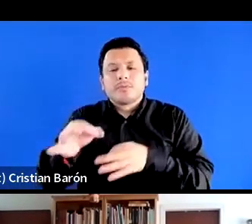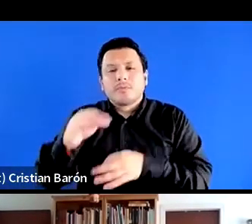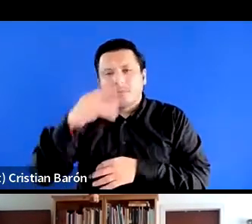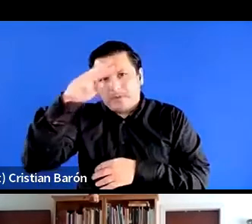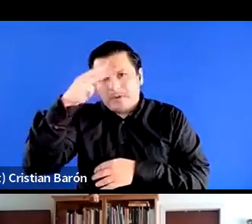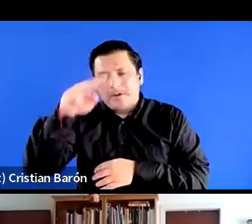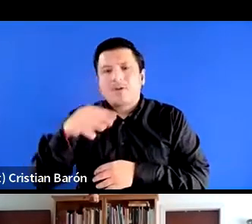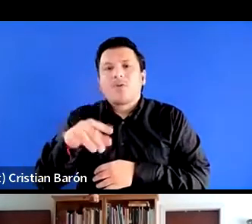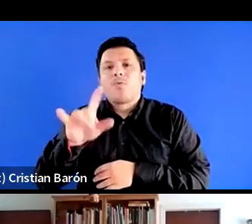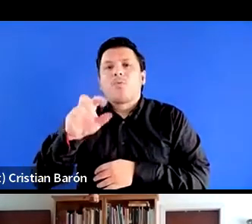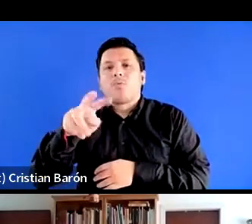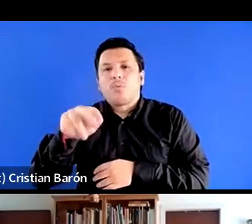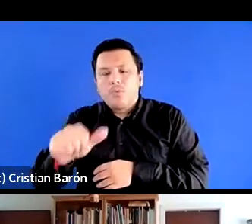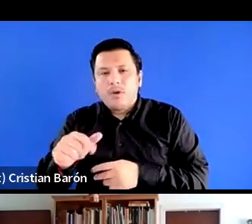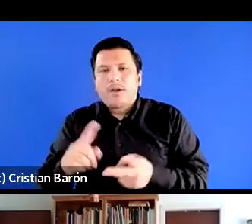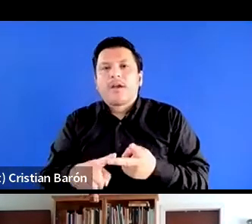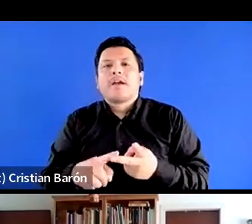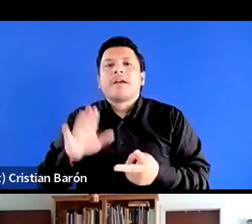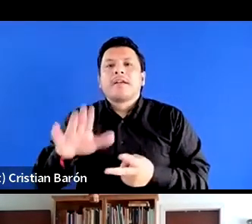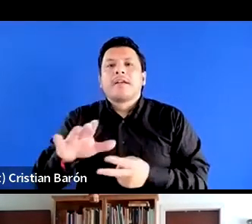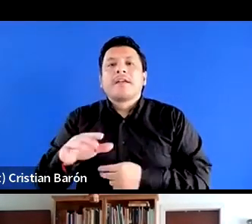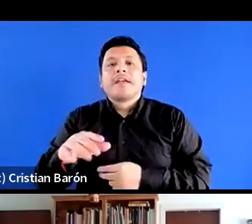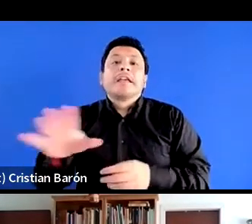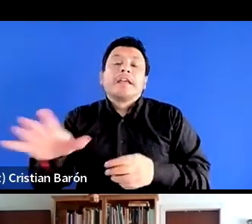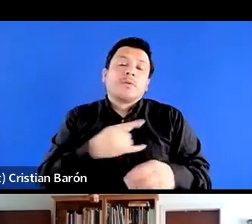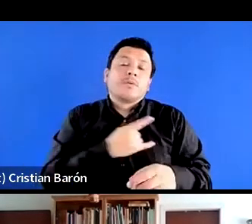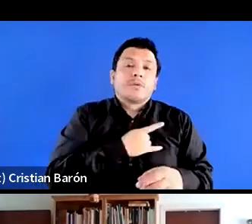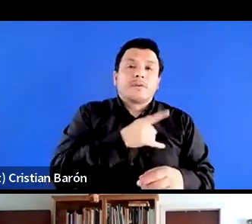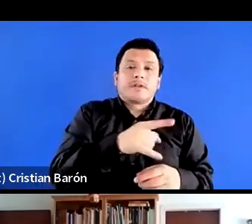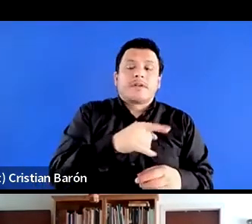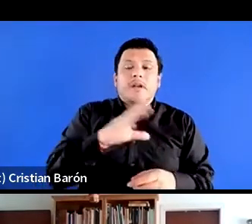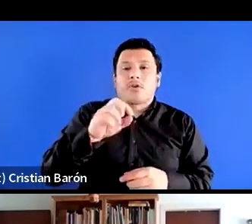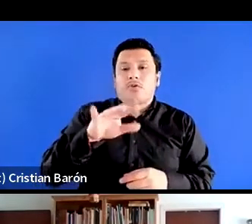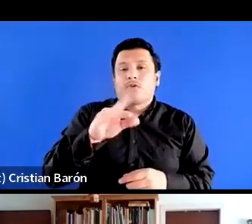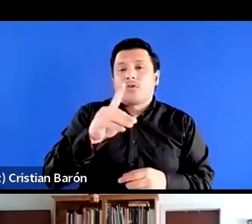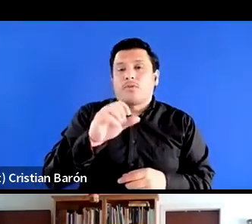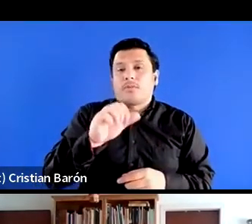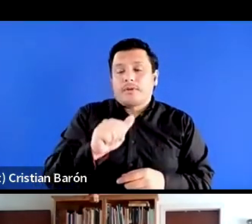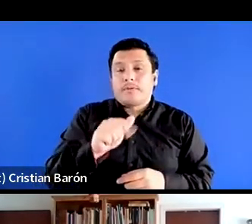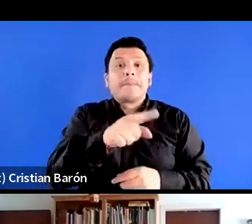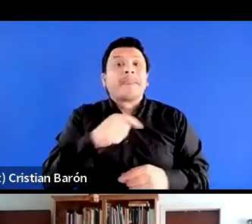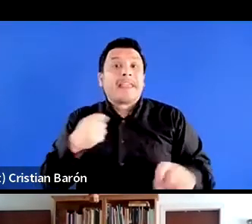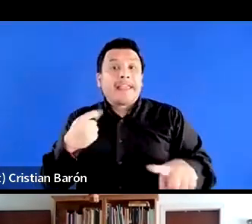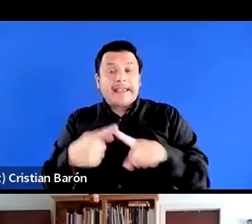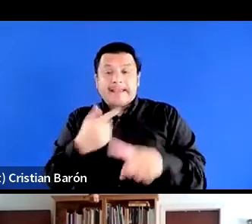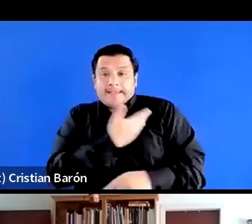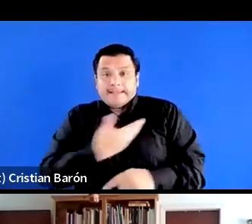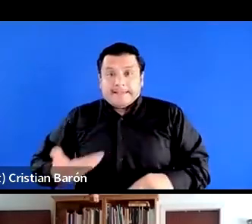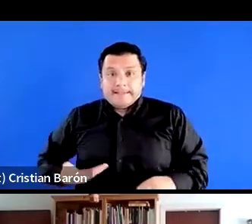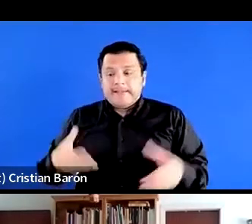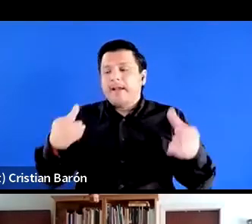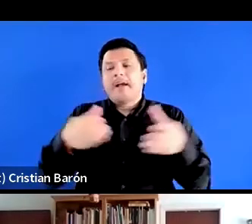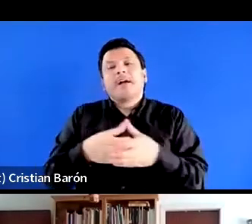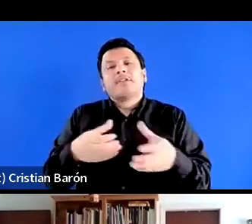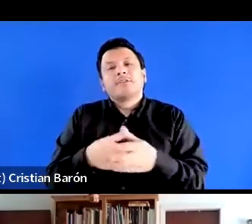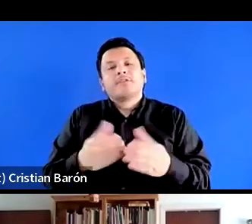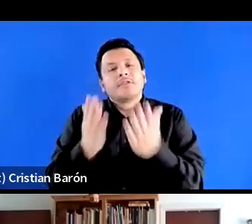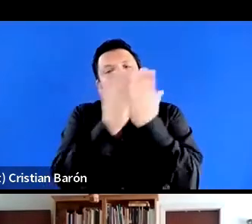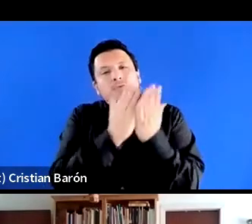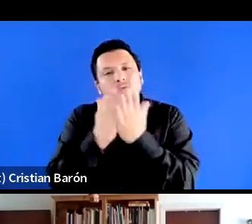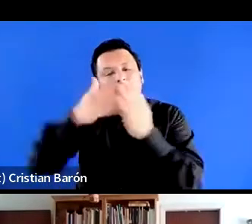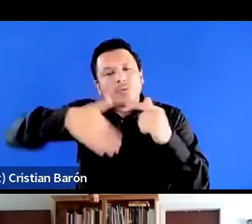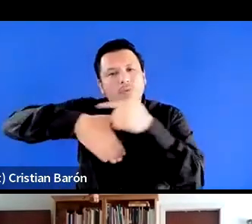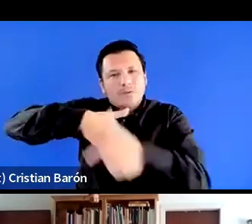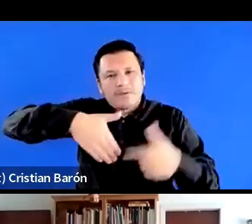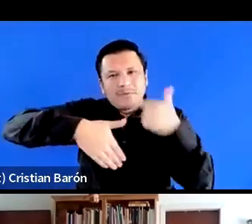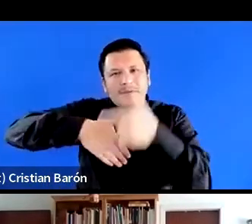Universidad Nacional de Córdoba. También fue presidenta de la Asociación de Estudios Latinoamericanos LASA